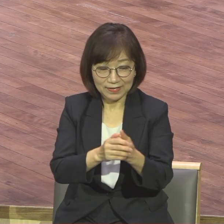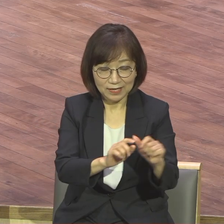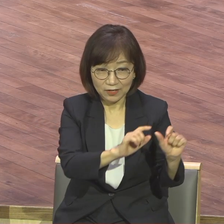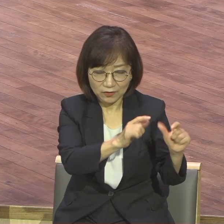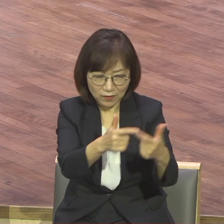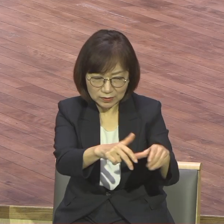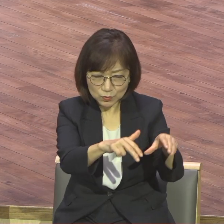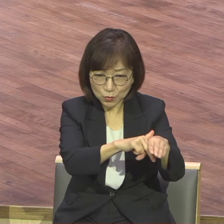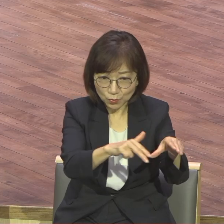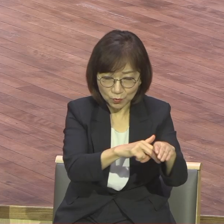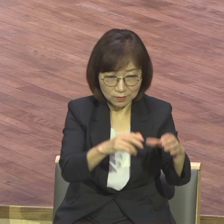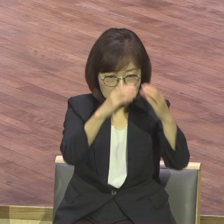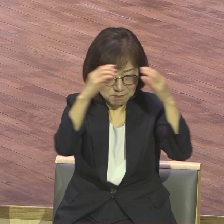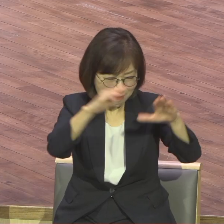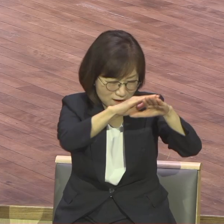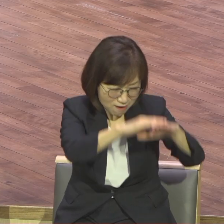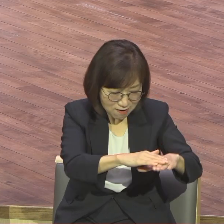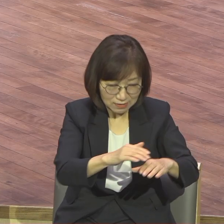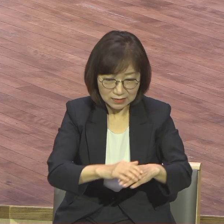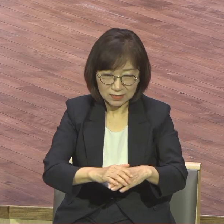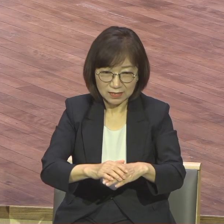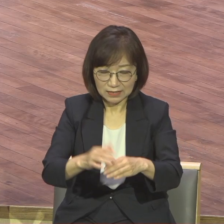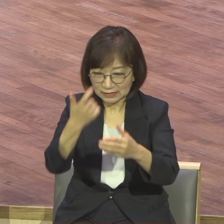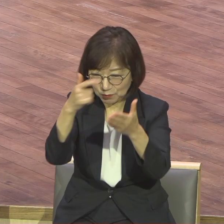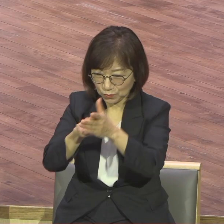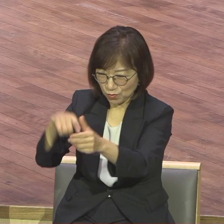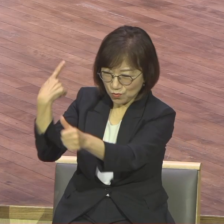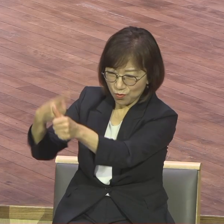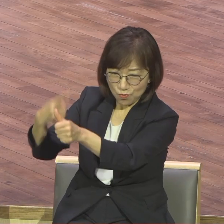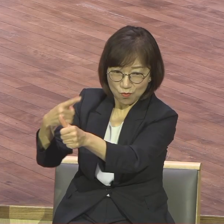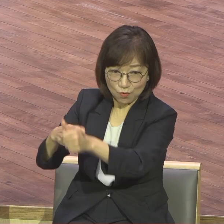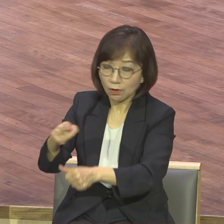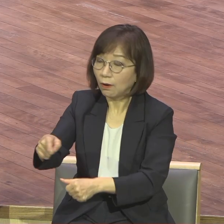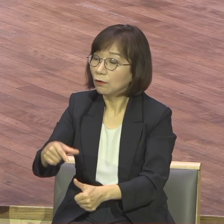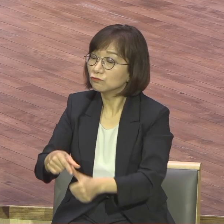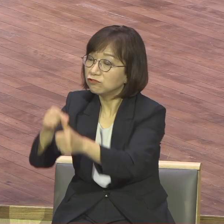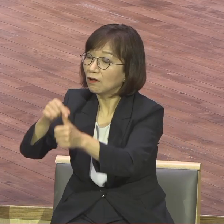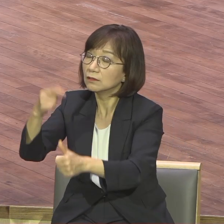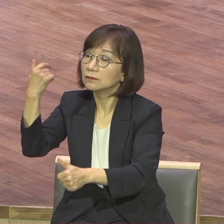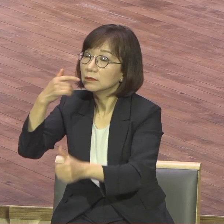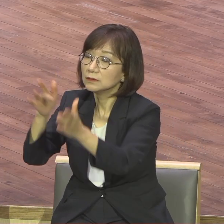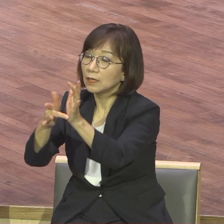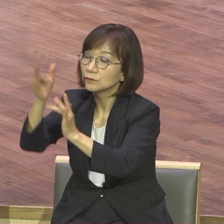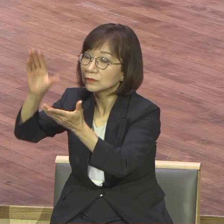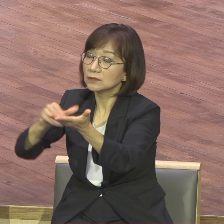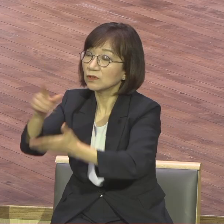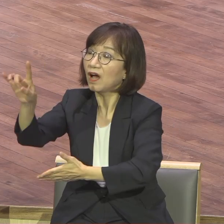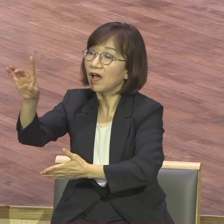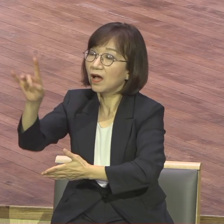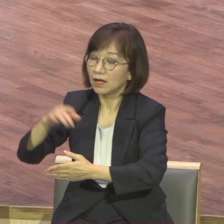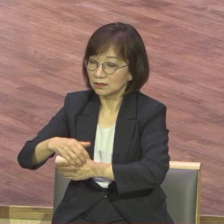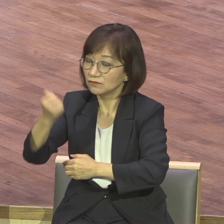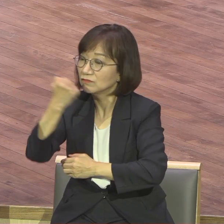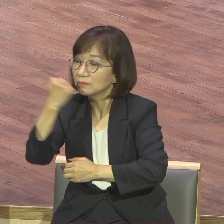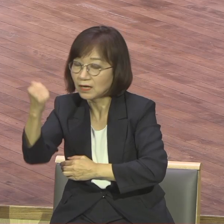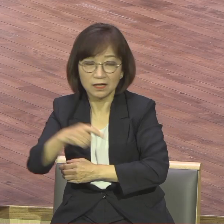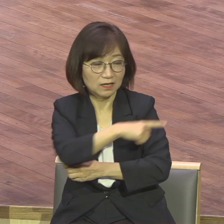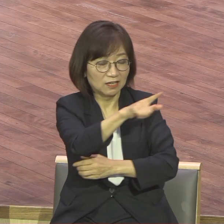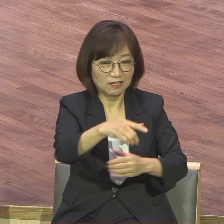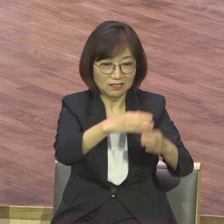모슬렘들이 기독교를 비방하는 것입니다. 너희들만 구원이냐? 우리만 구원이다 하니까 비방하는